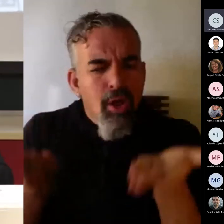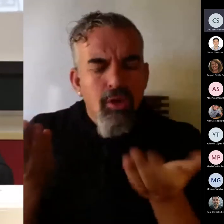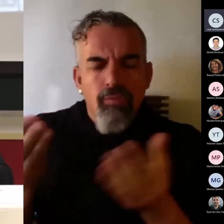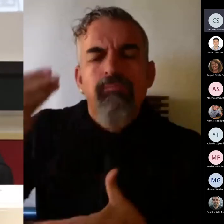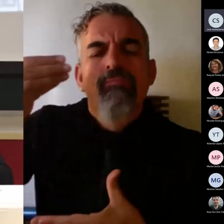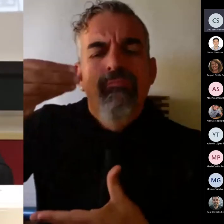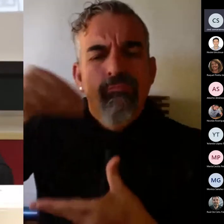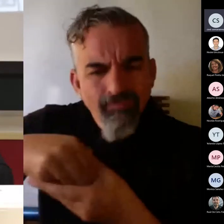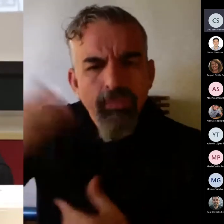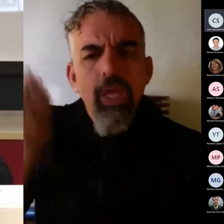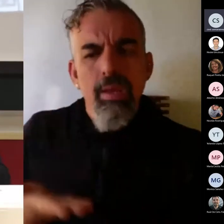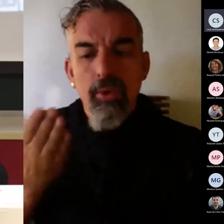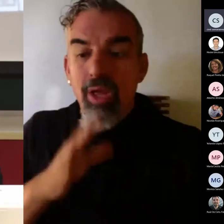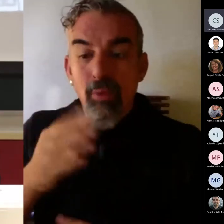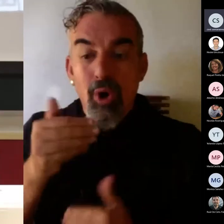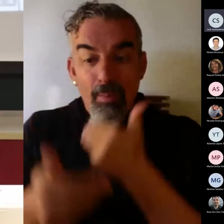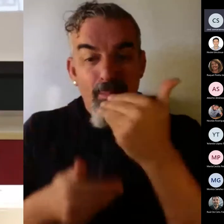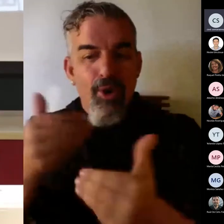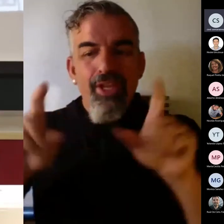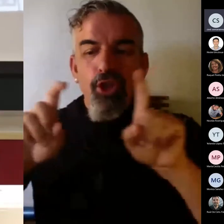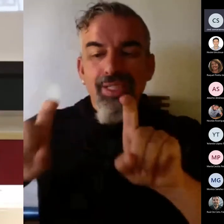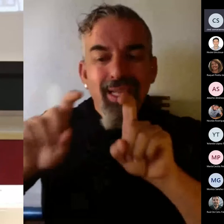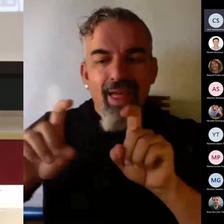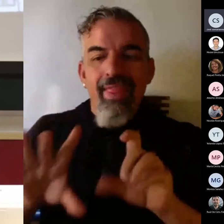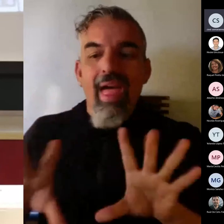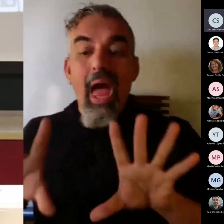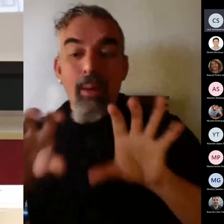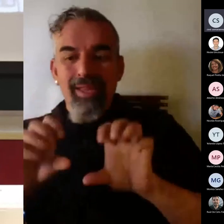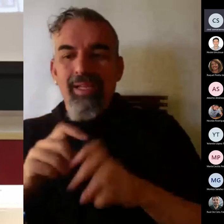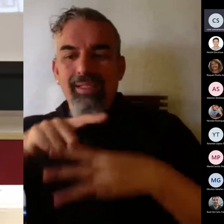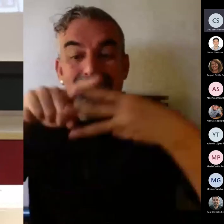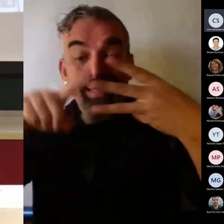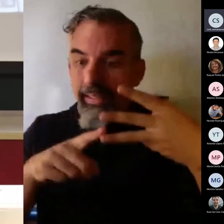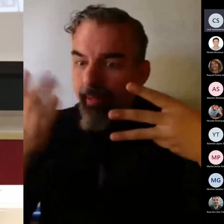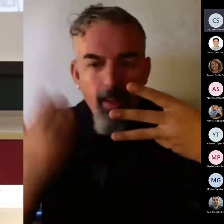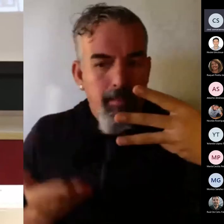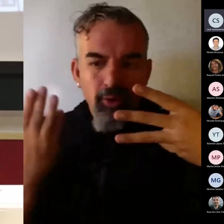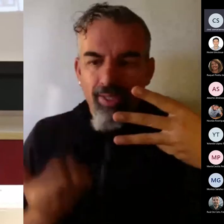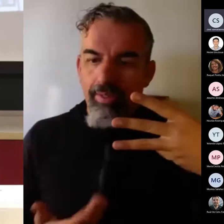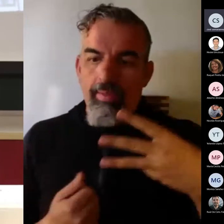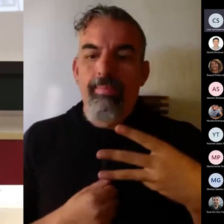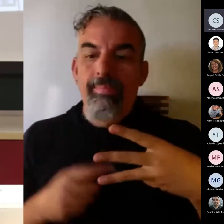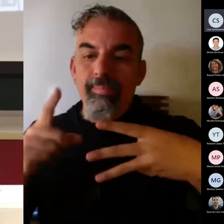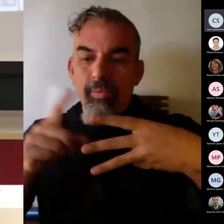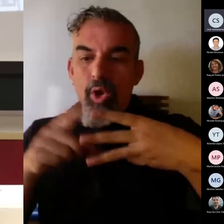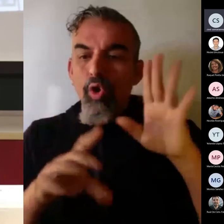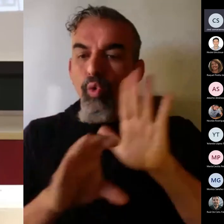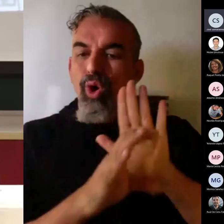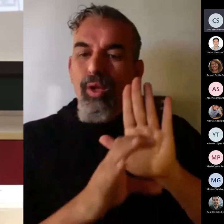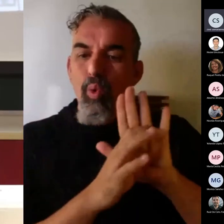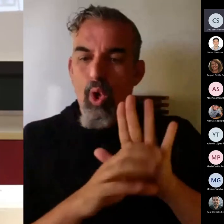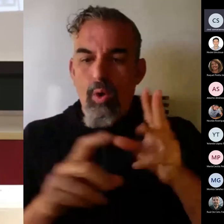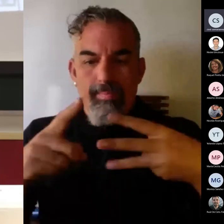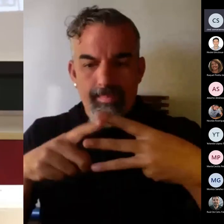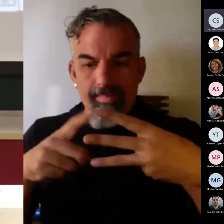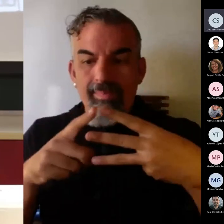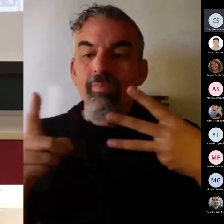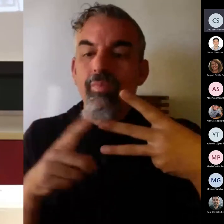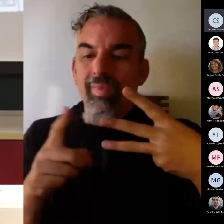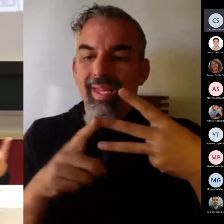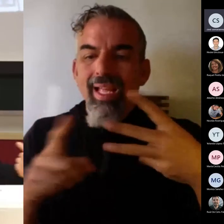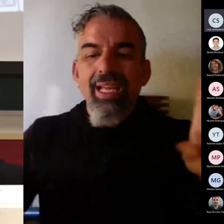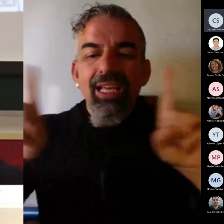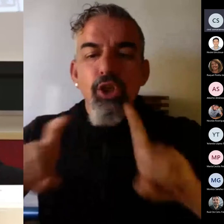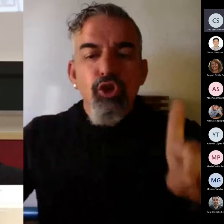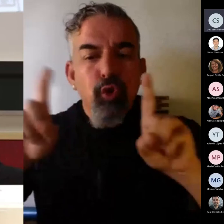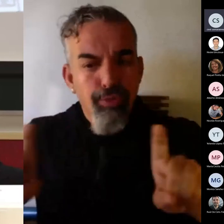proceso de enseñanza y aprendizaje tenemos realmente tres pilares, tres ejes. Tenemos el currículo del temario, tenemos la instrucción